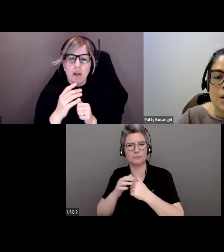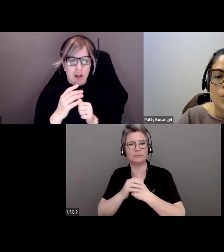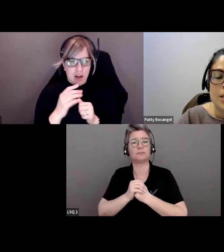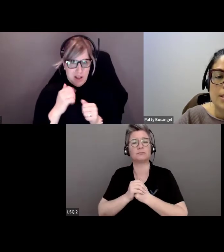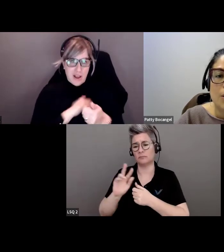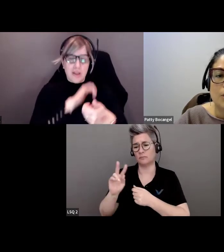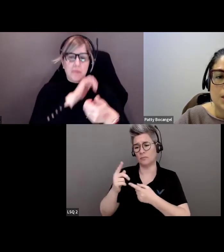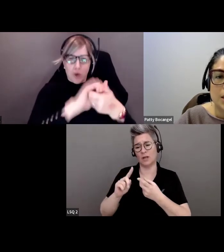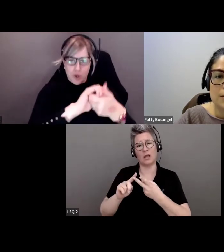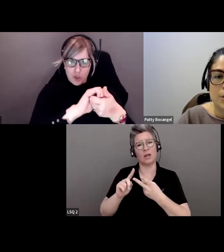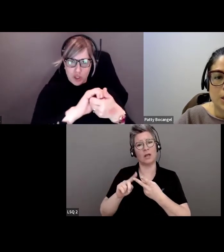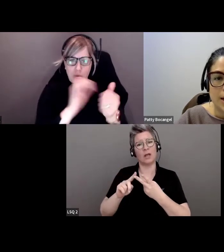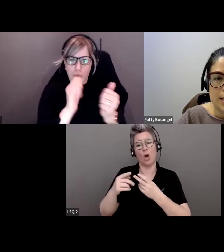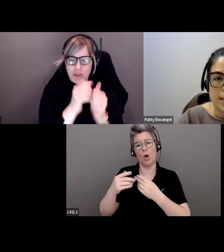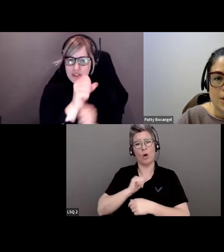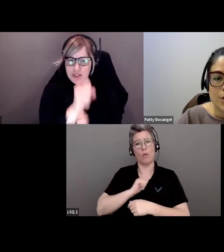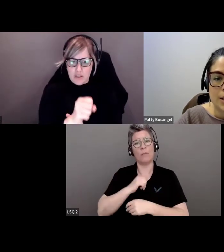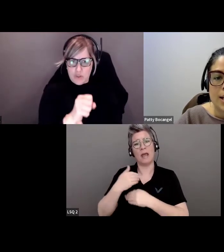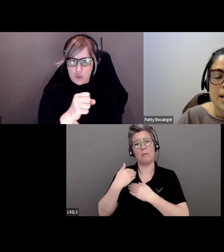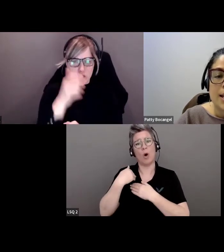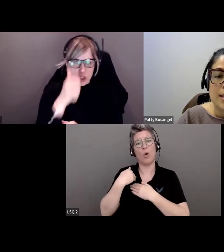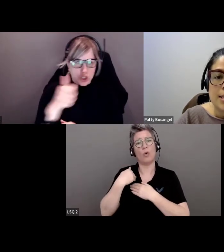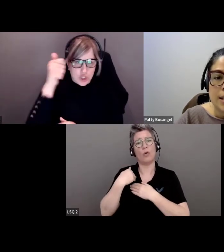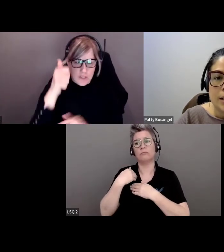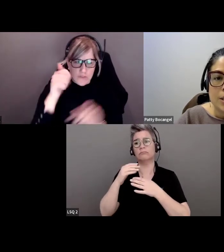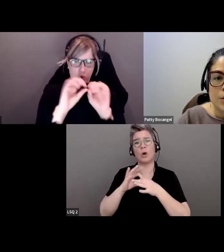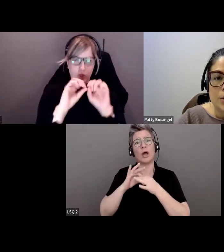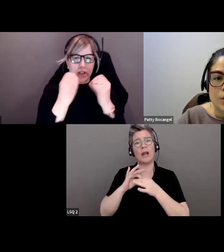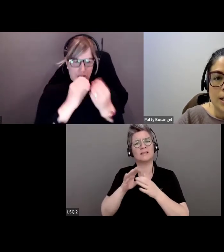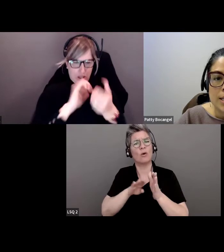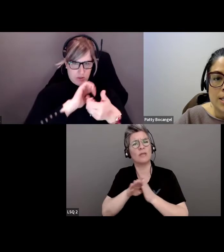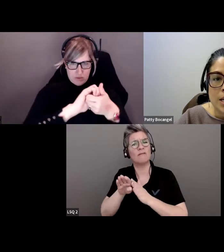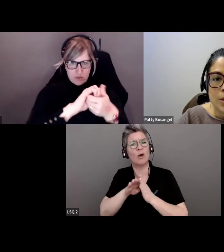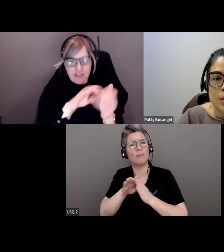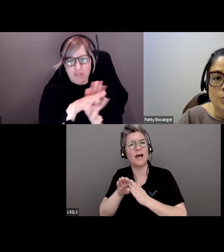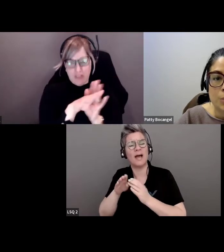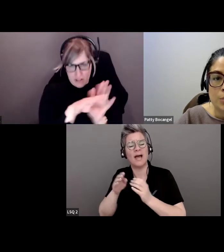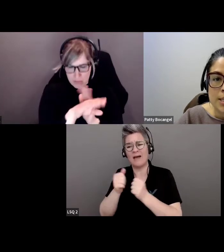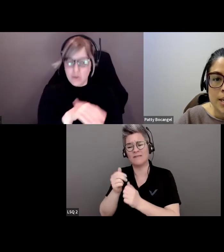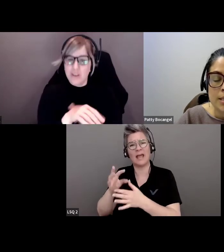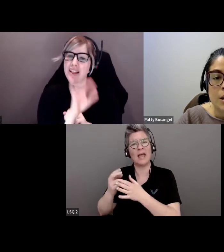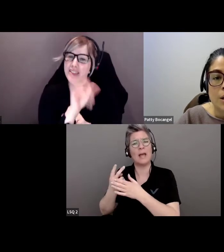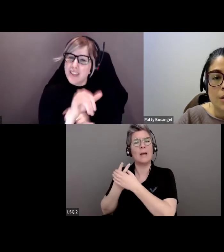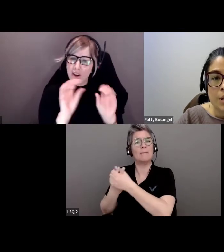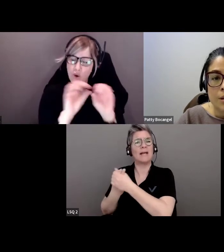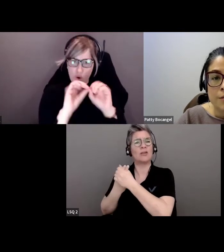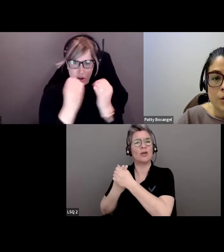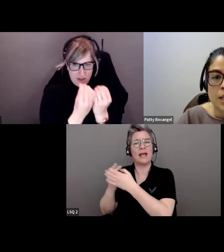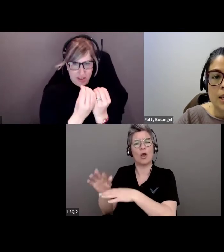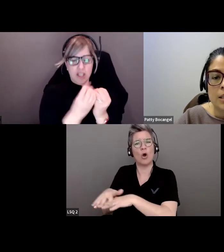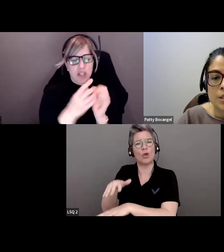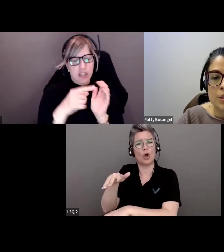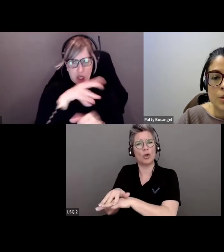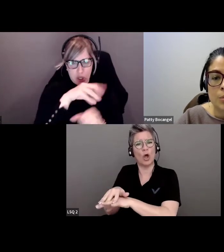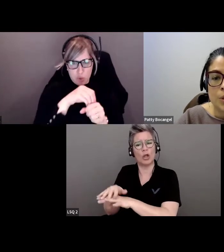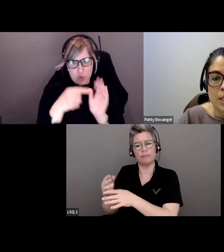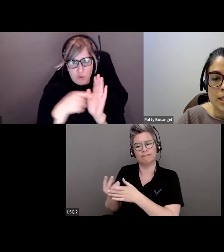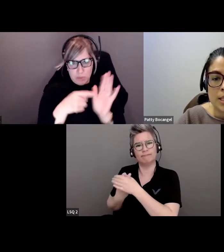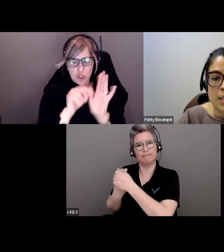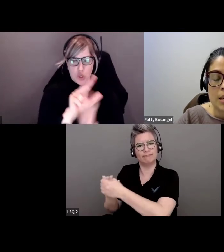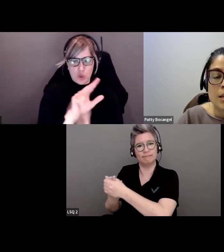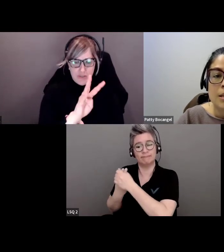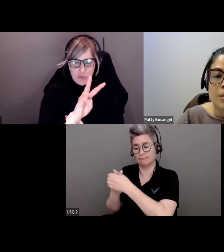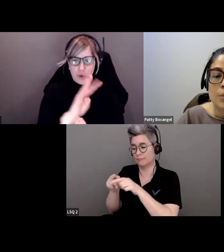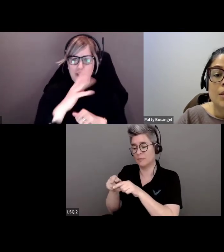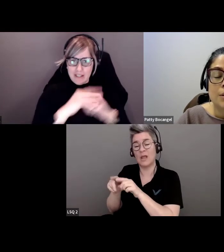rôle que j'ai joué dans le développement d'une relation avec un partenariat autochtone avec un